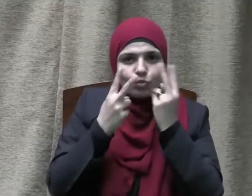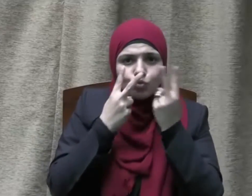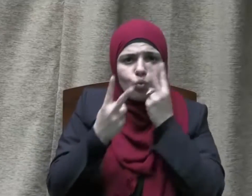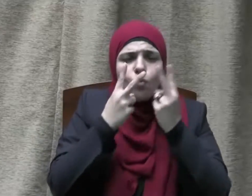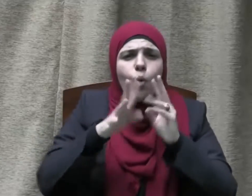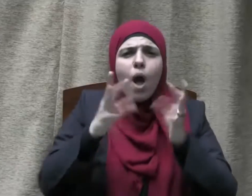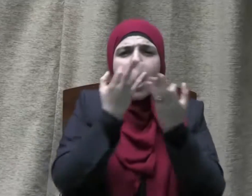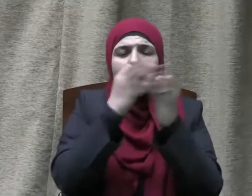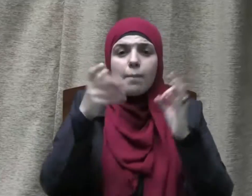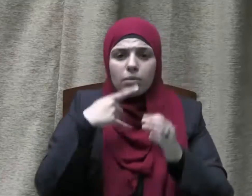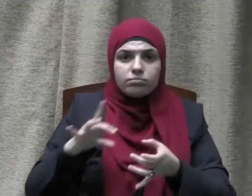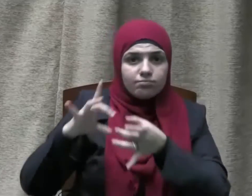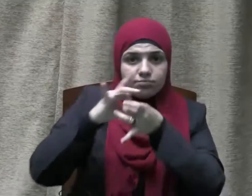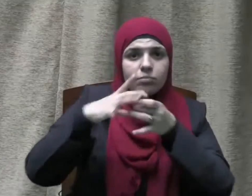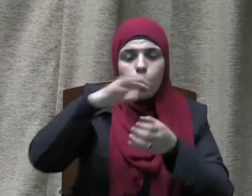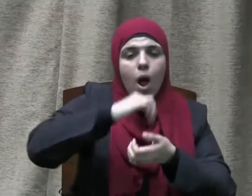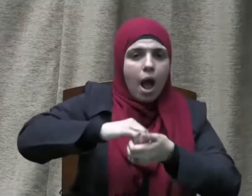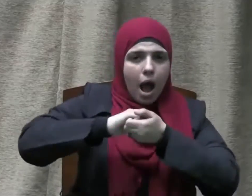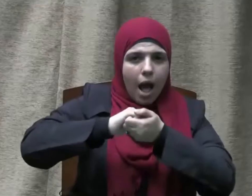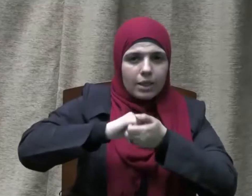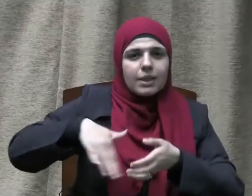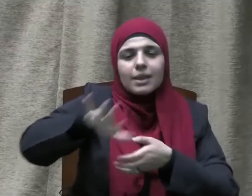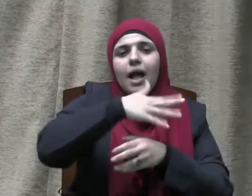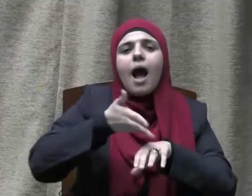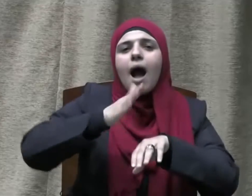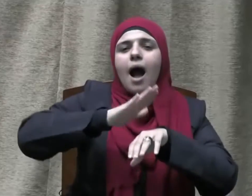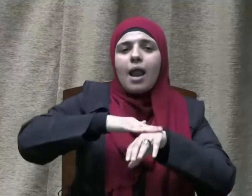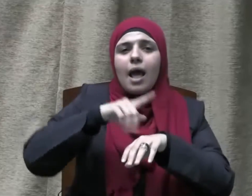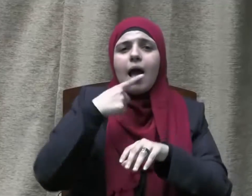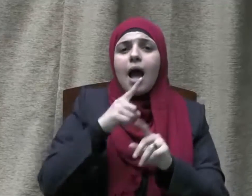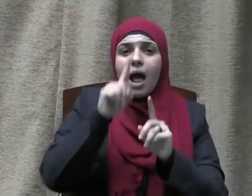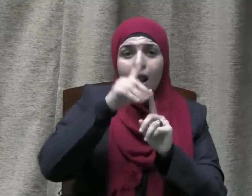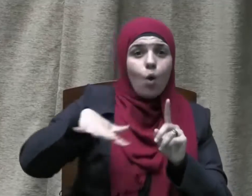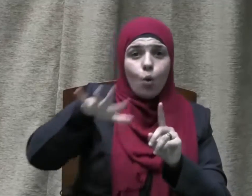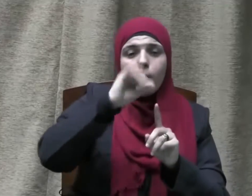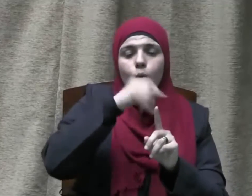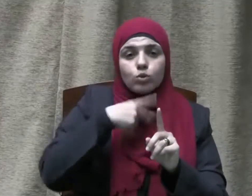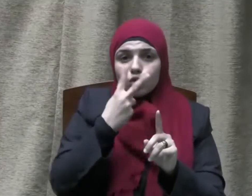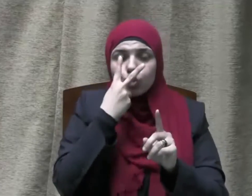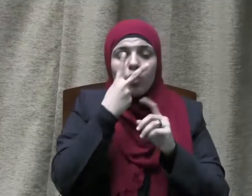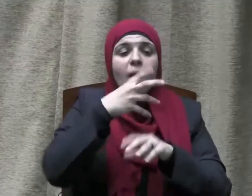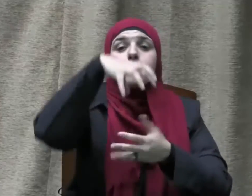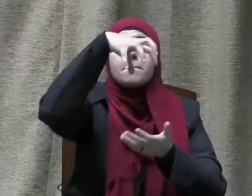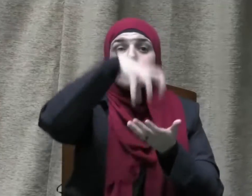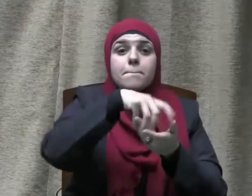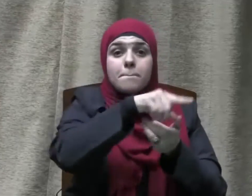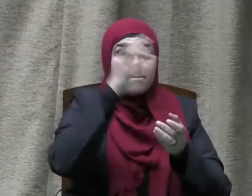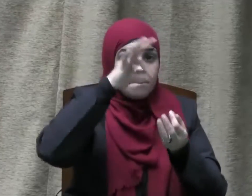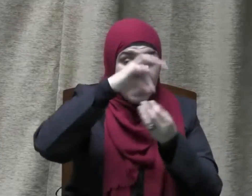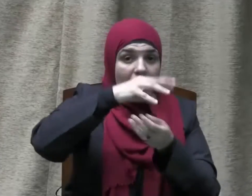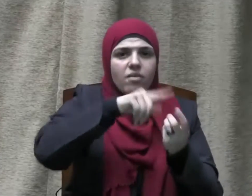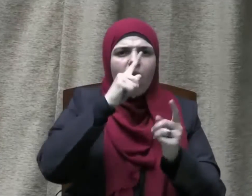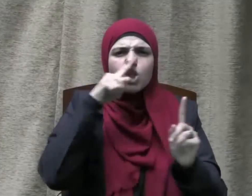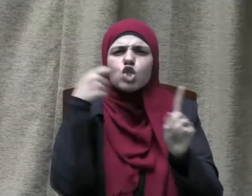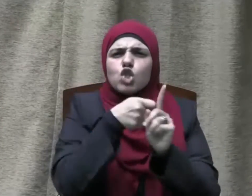وتعاقدوا وتعاهدوا على أن لا يجدوا بمكة مظلوما من أهلها أو من غير